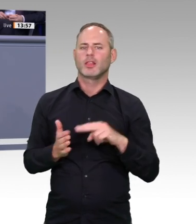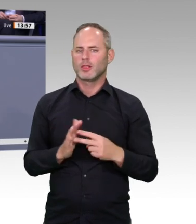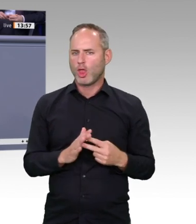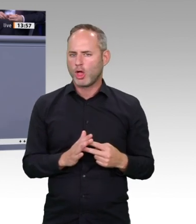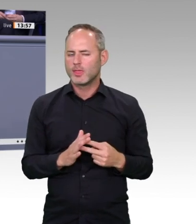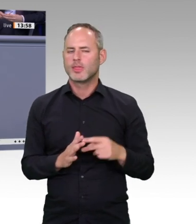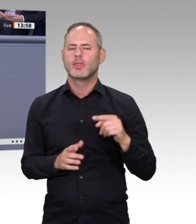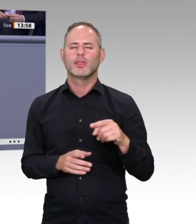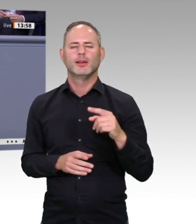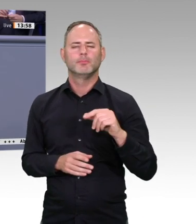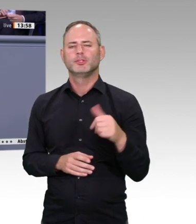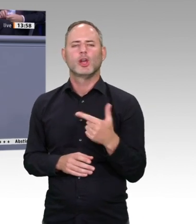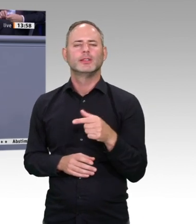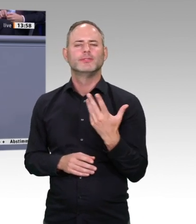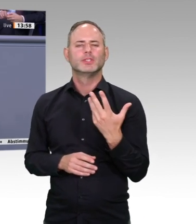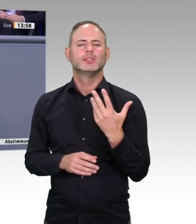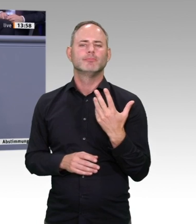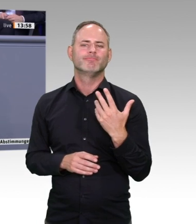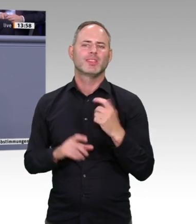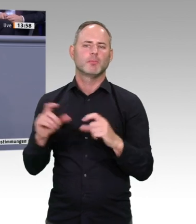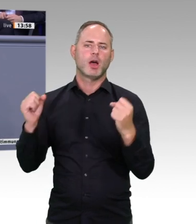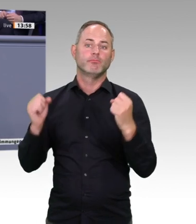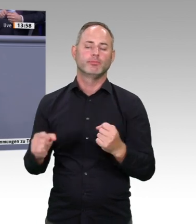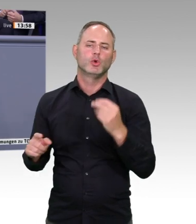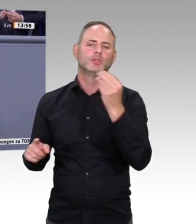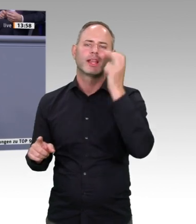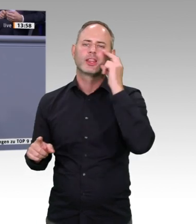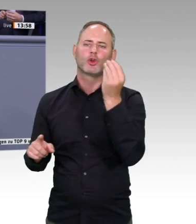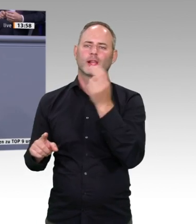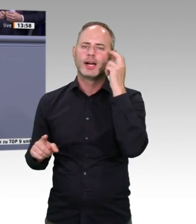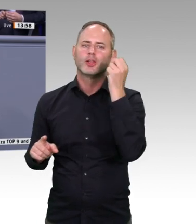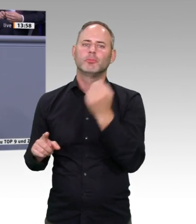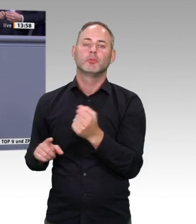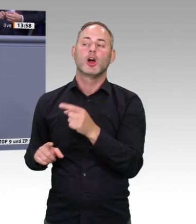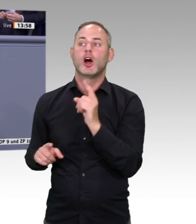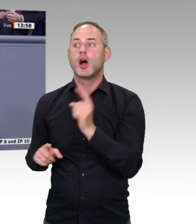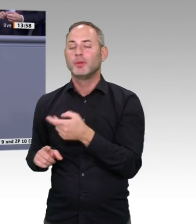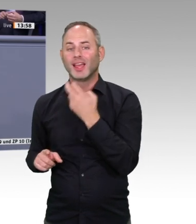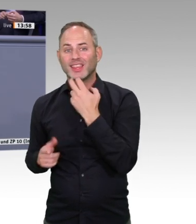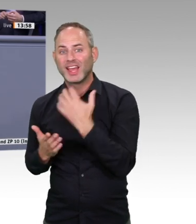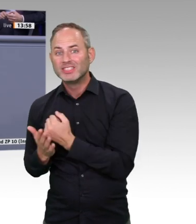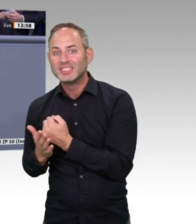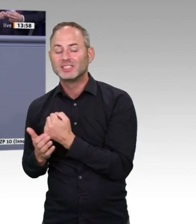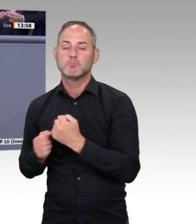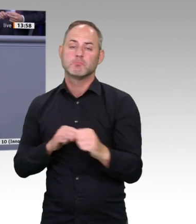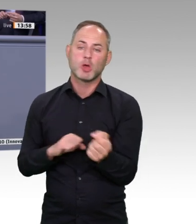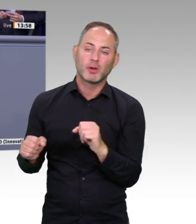inspirierte Elektronik. Sie wissen, der wachsende Datendurchsatz im Internet, Cloud Computing, Nutzung von Smartphones und so weiter